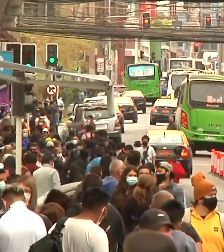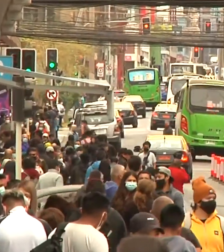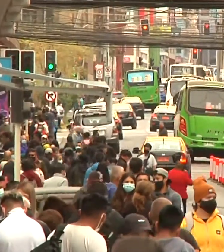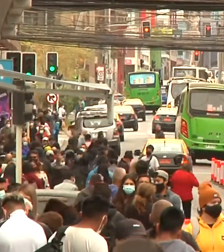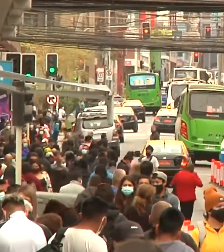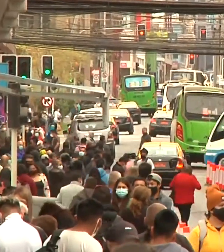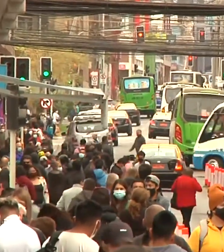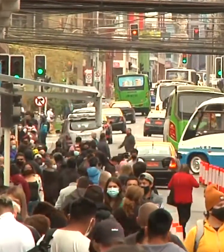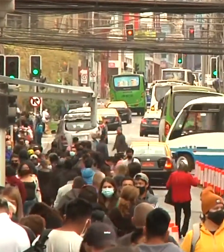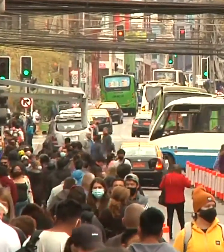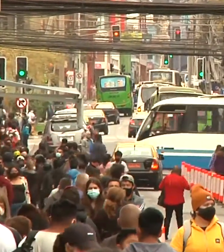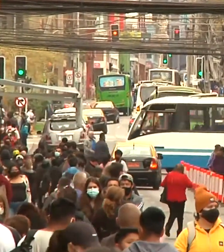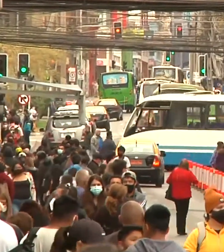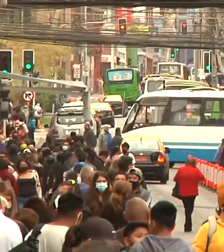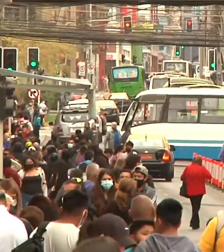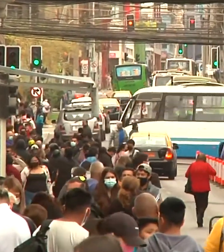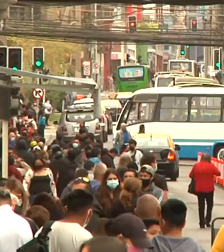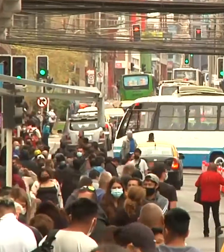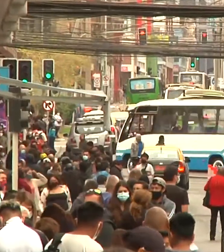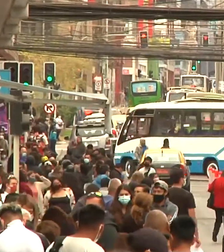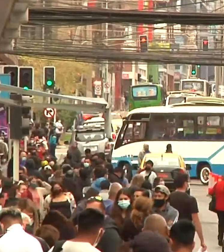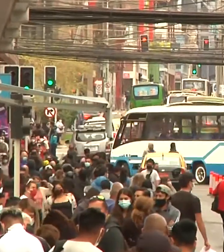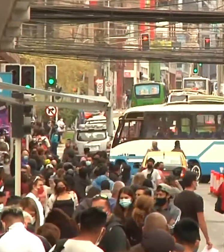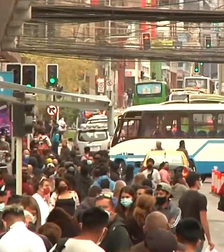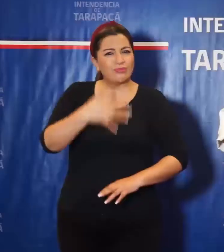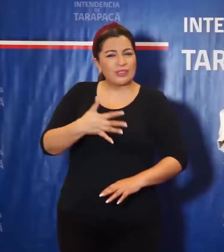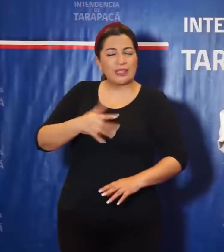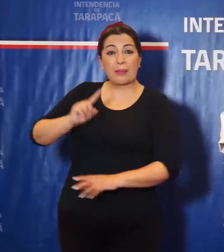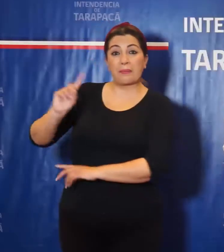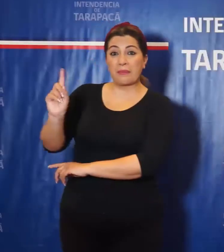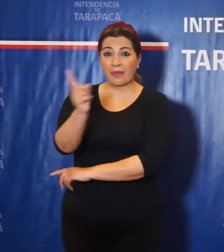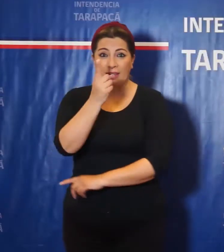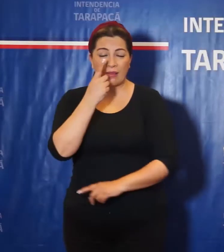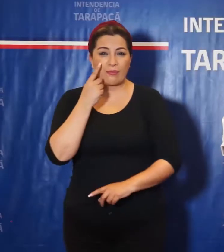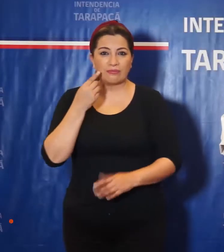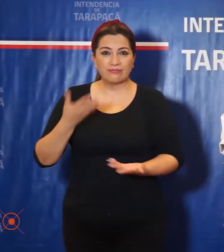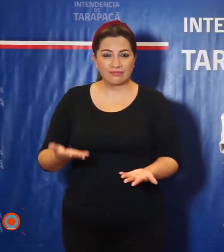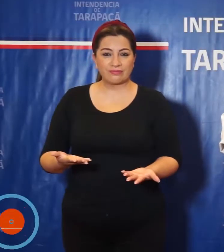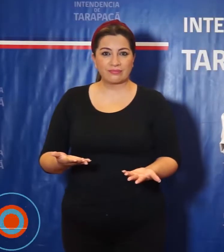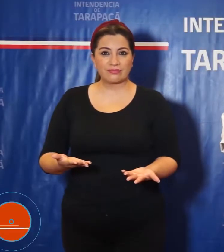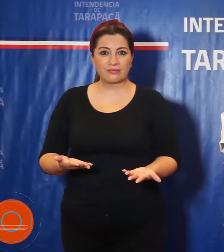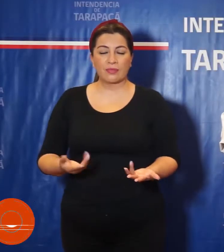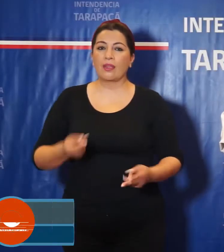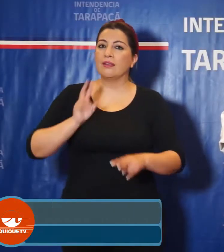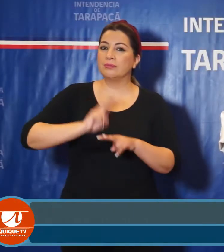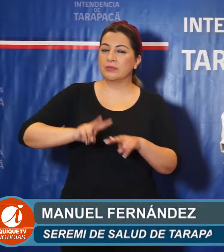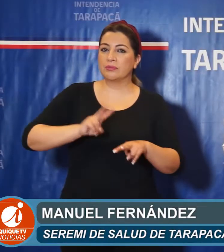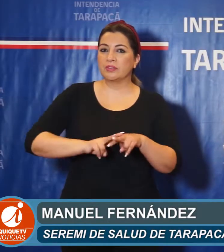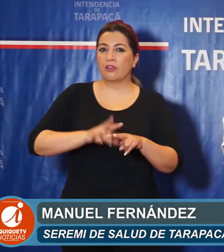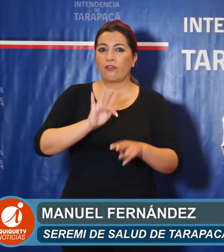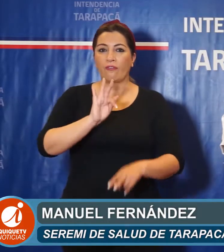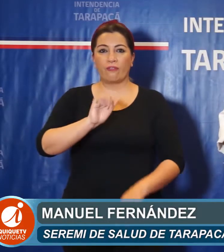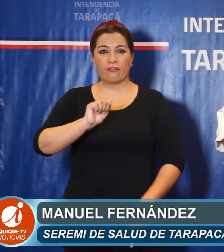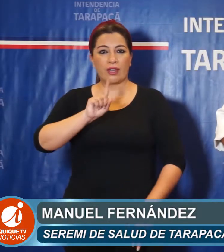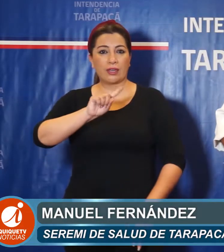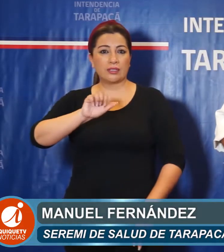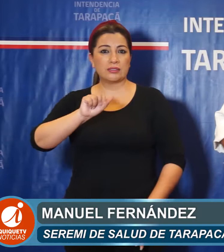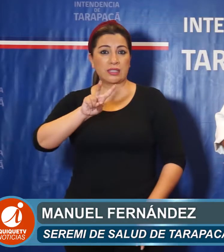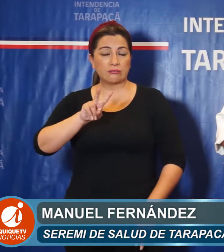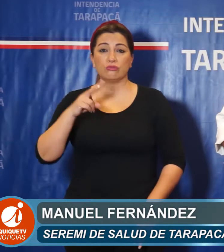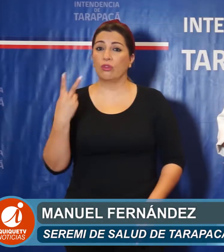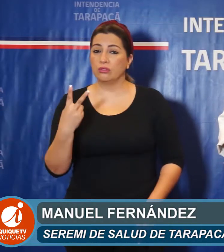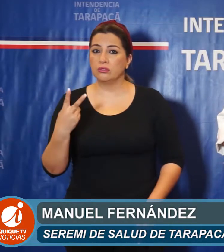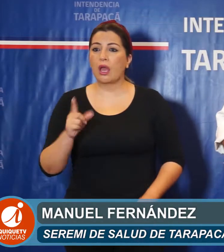evidenciado algunas faltas. Porque estos primeros días de etapa de preparación hemos tenido un